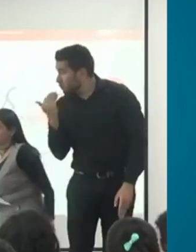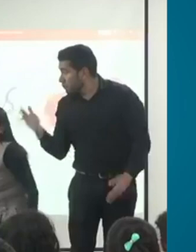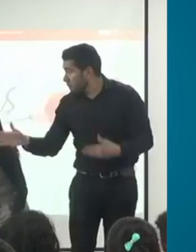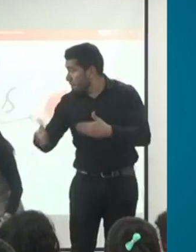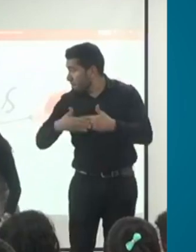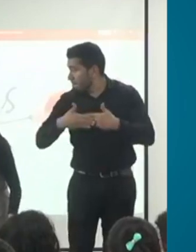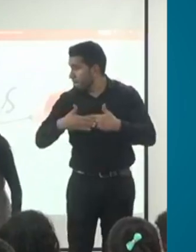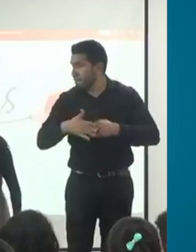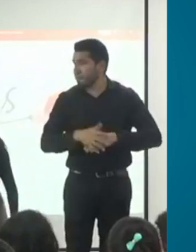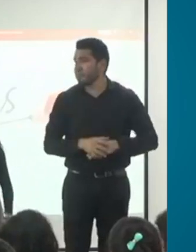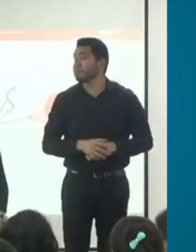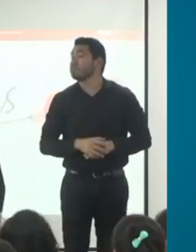Aquí hay una pregunta.